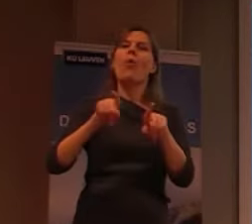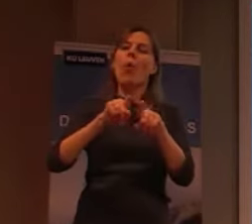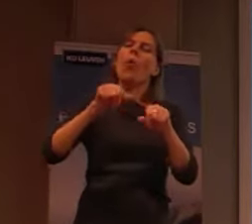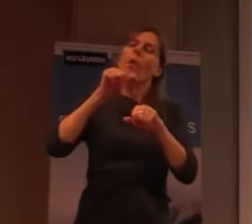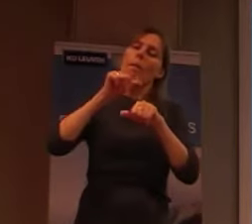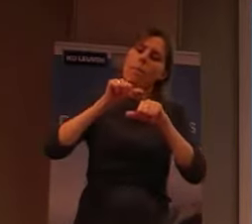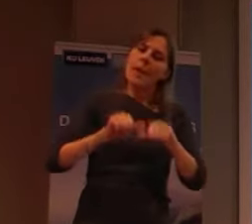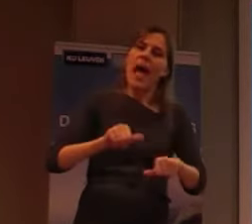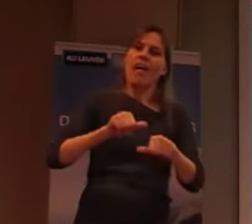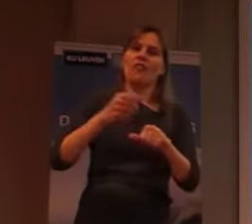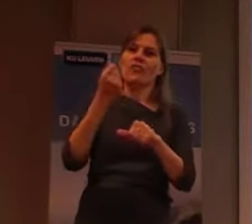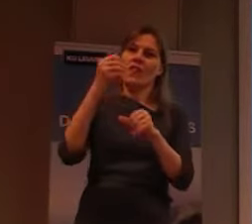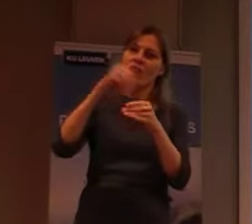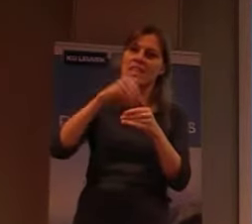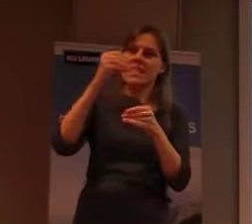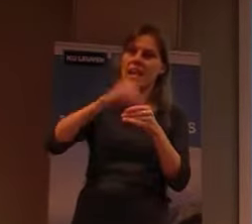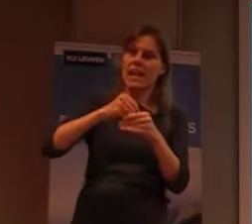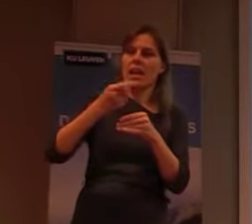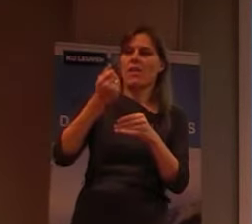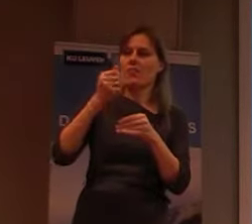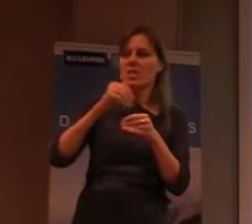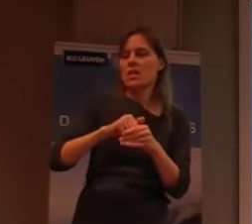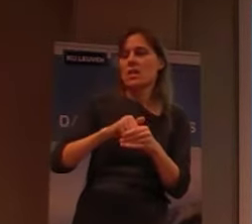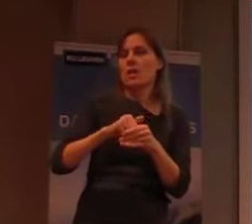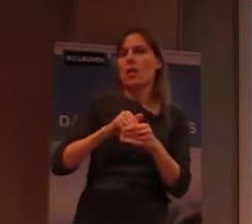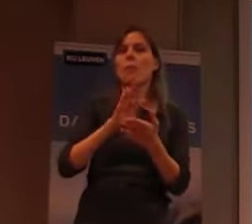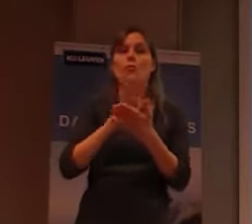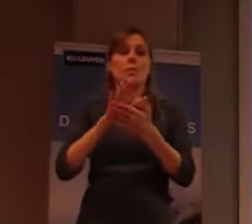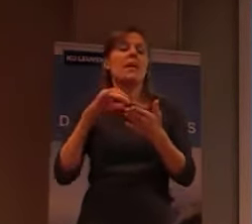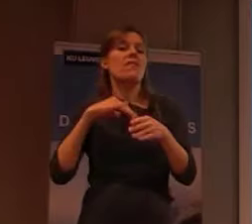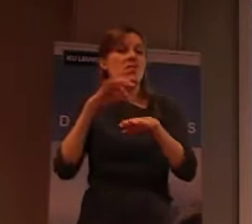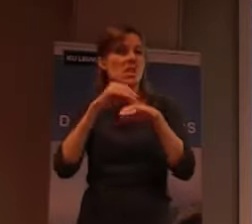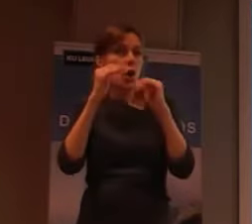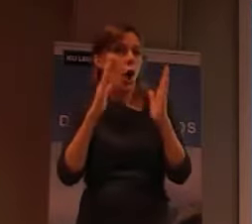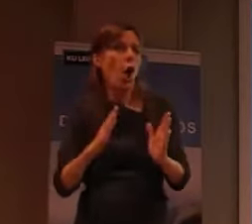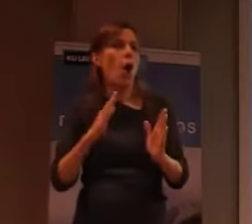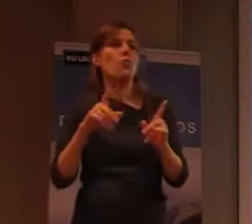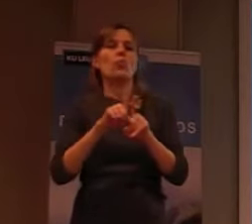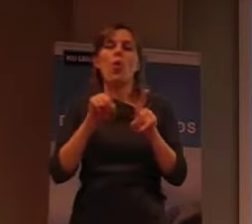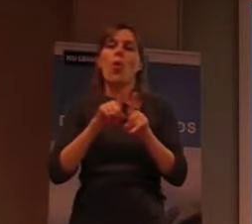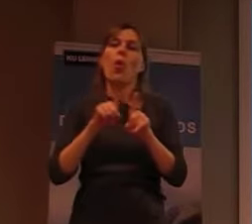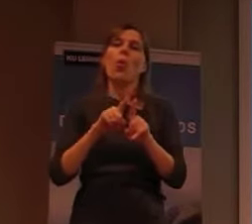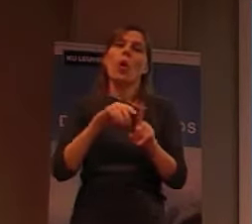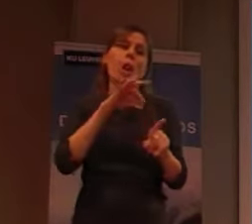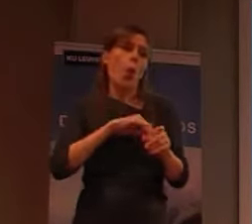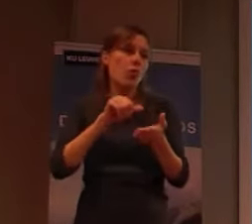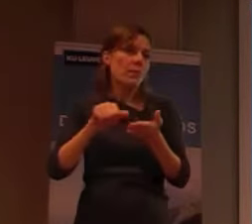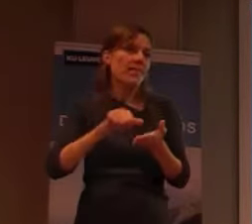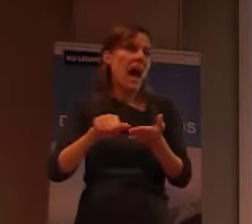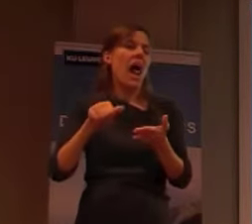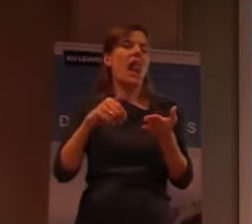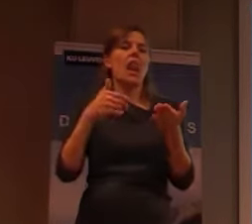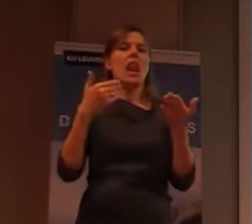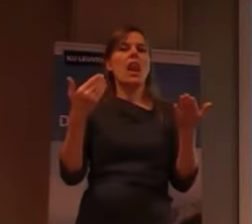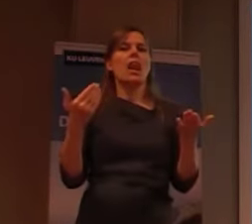in te investeren. Dus, er wordt een kliniek gerund, er worden salarissen betaald, en, dus,